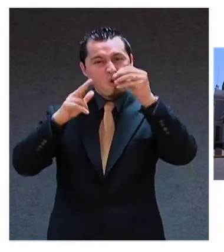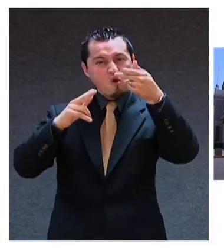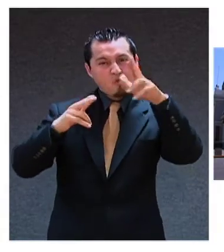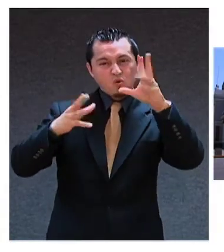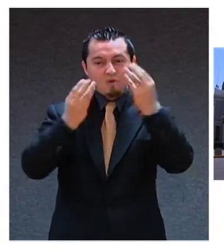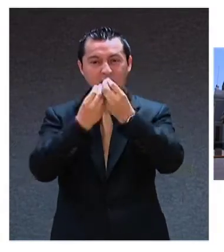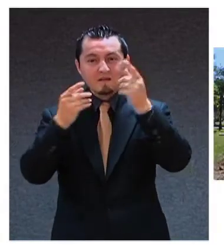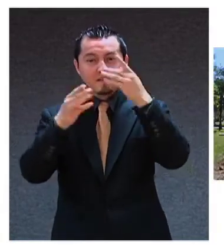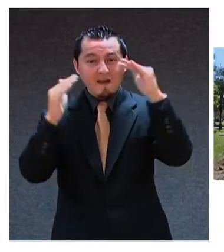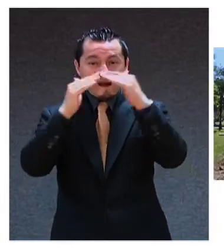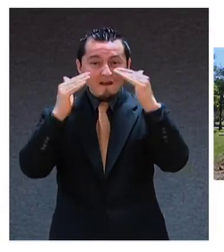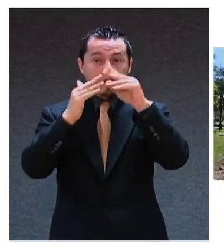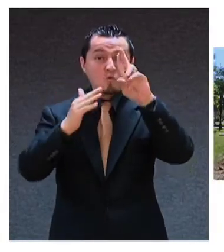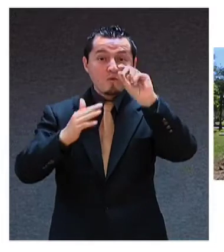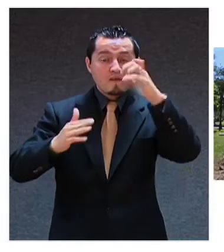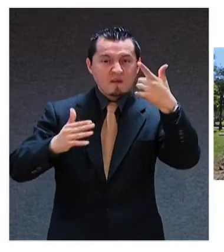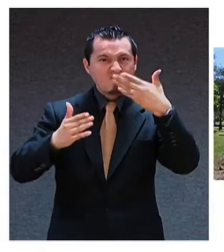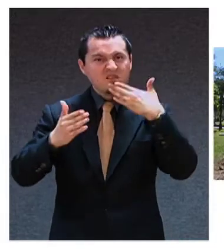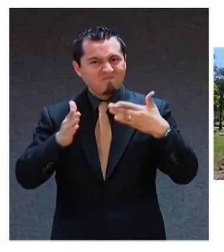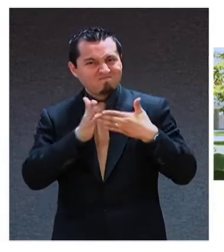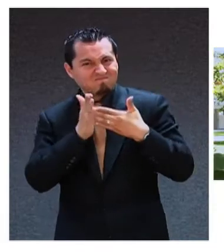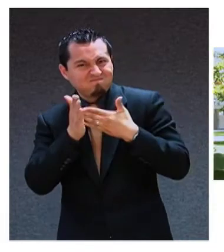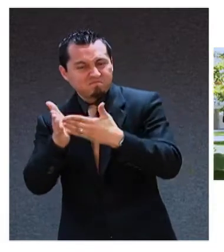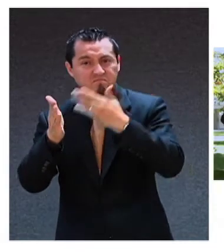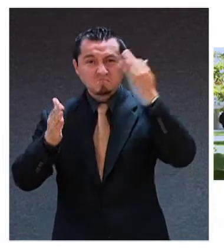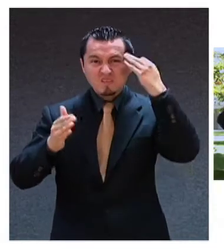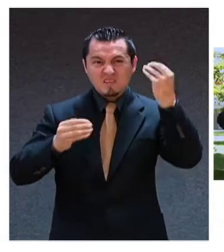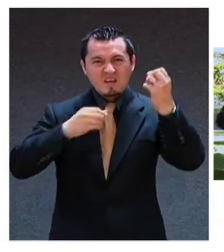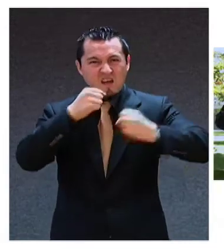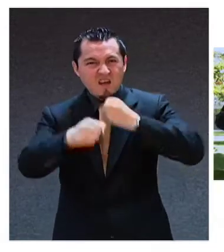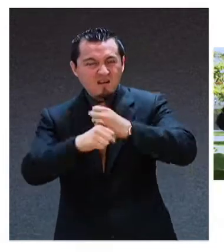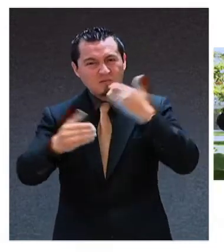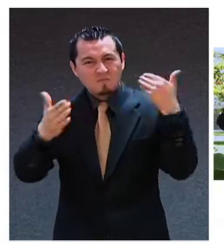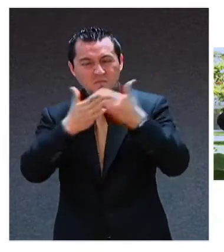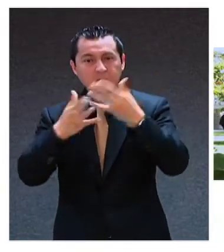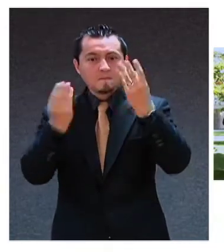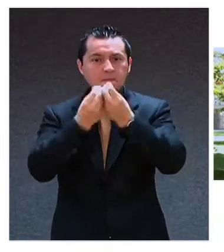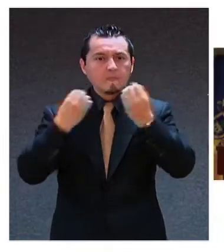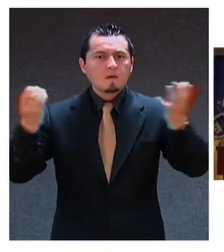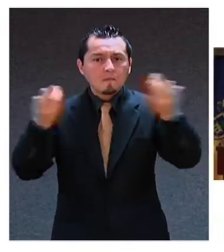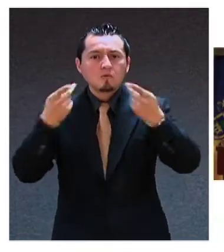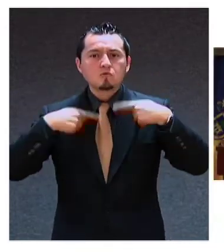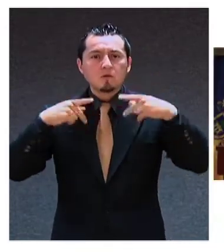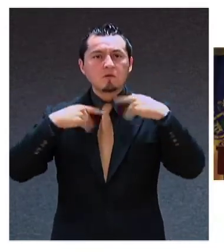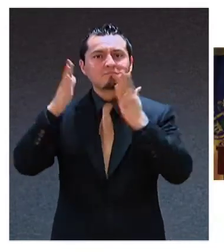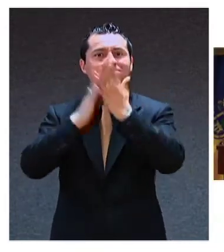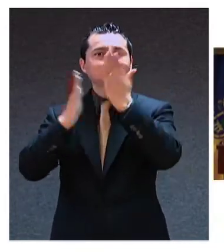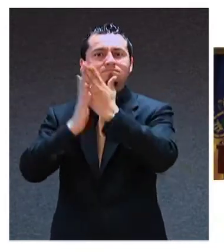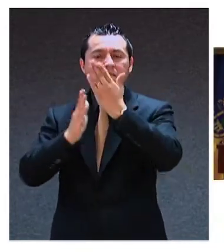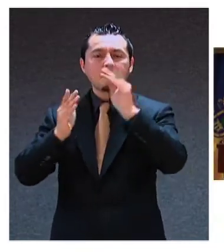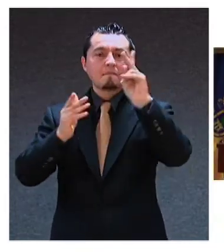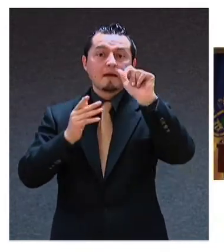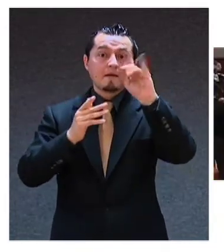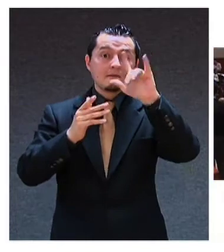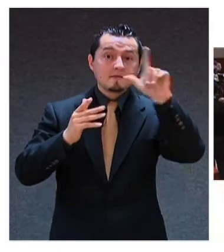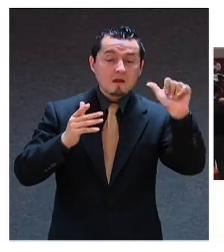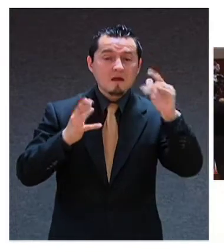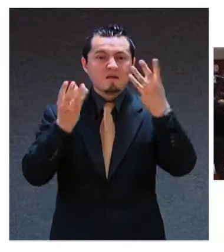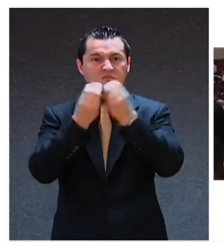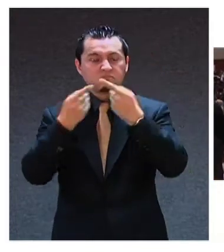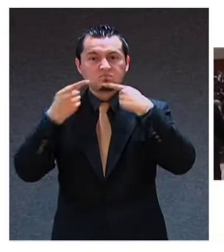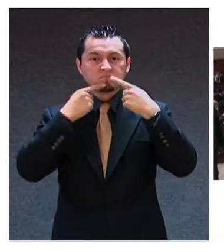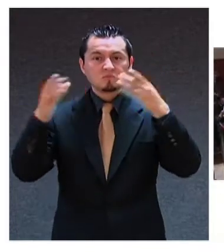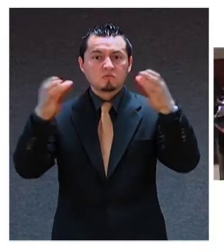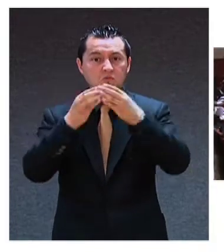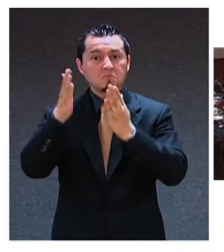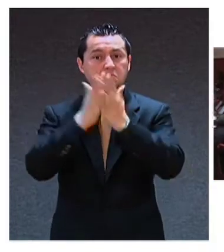los diputados a la Casa de Estudios por su relevante labor educativa y múltiples aportaciones a la sociedad. A propuesta del diputado Trinidad Padilla, la 60